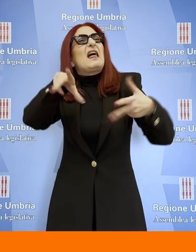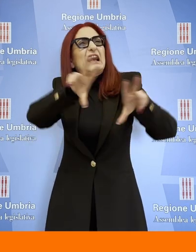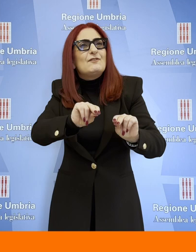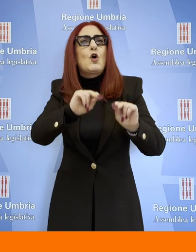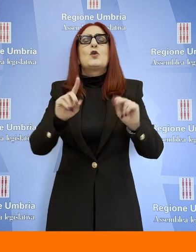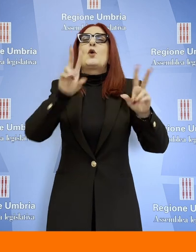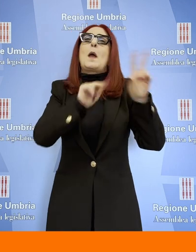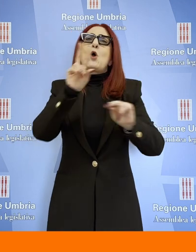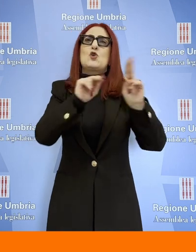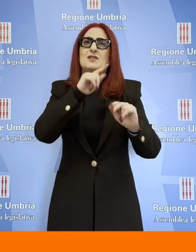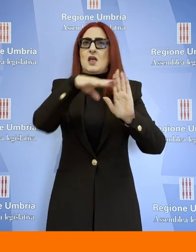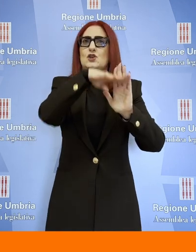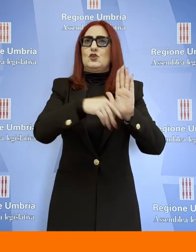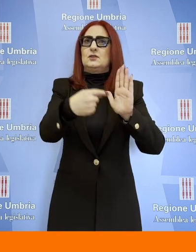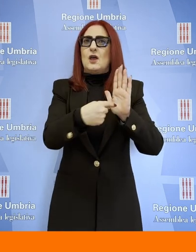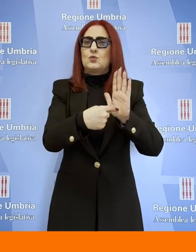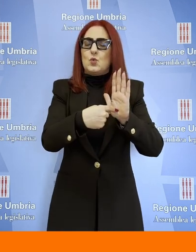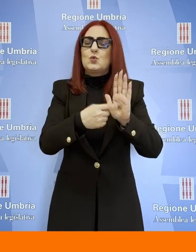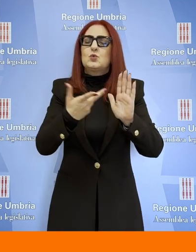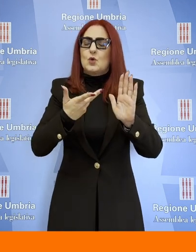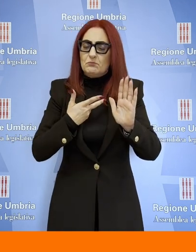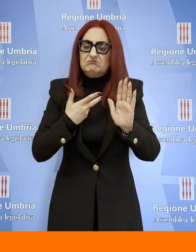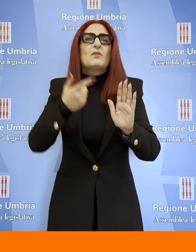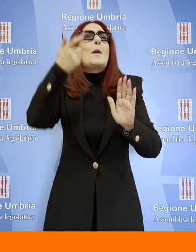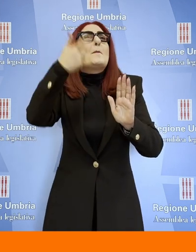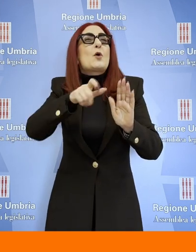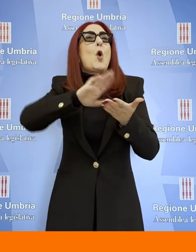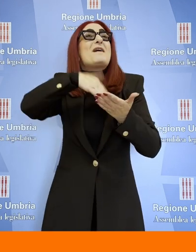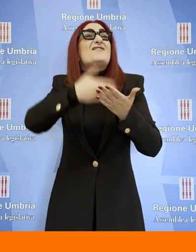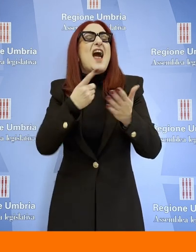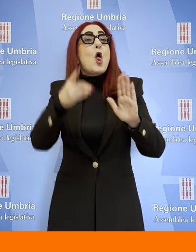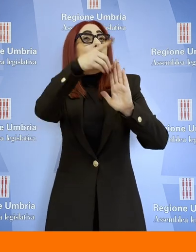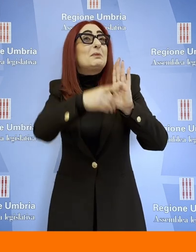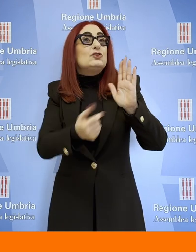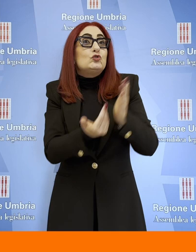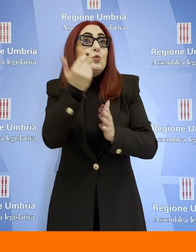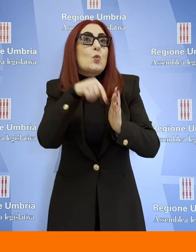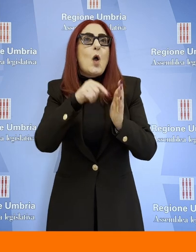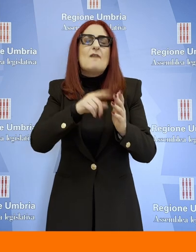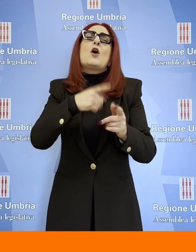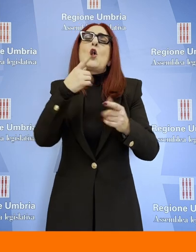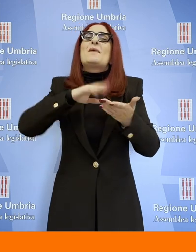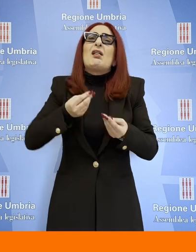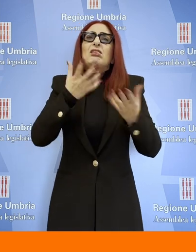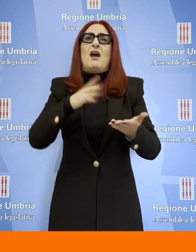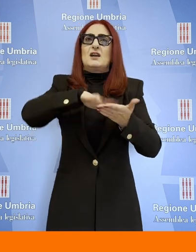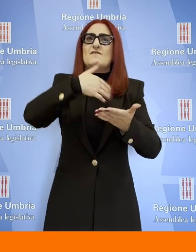questi nuovi principi sarà una delle chiavi fondamentali per la riuscita di questa opera di riforma che avete intrapreso.